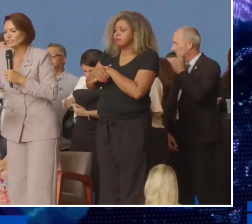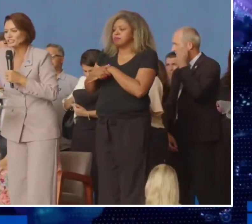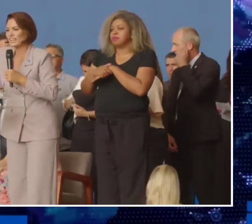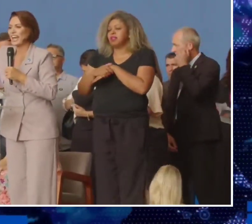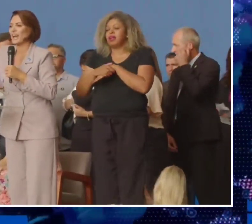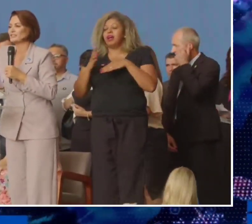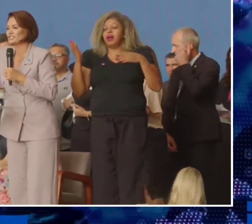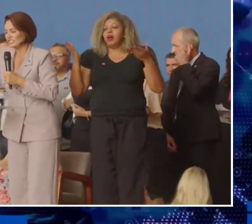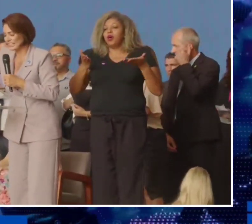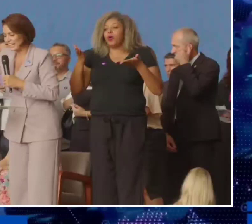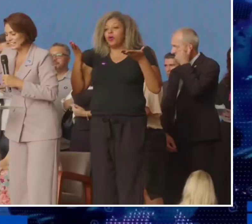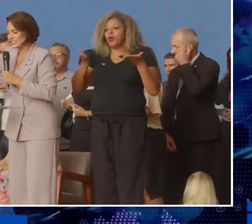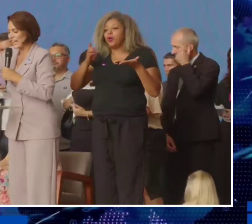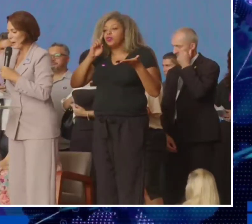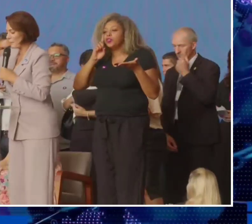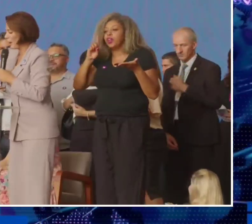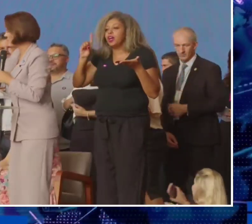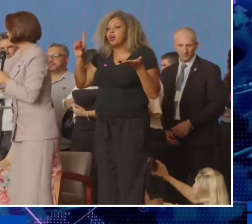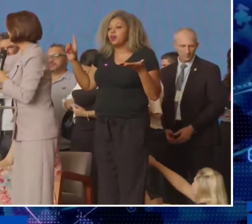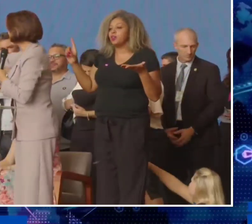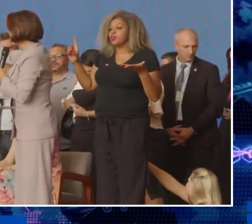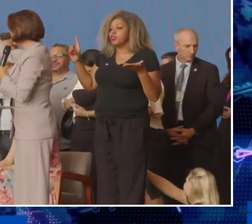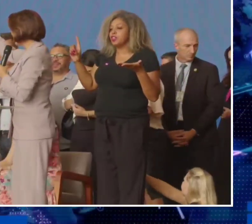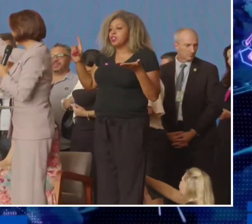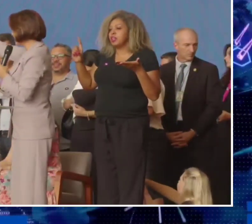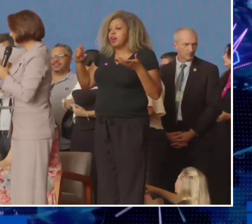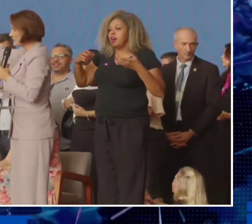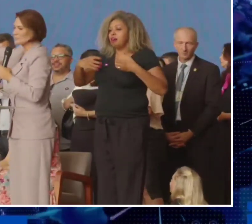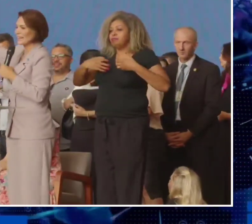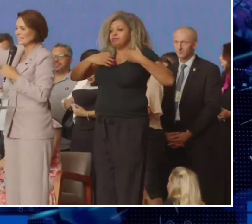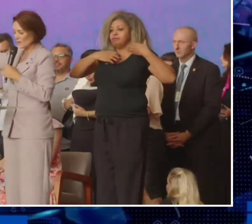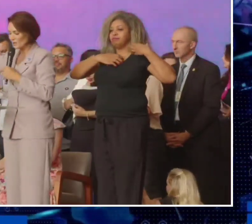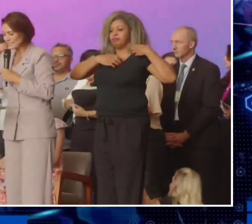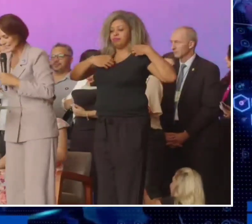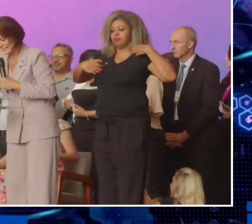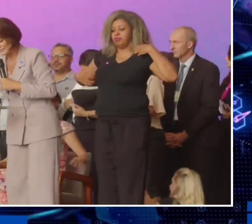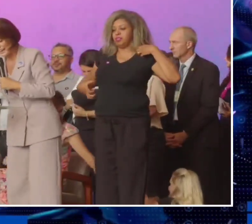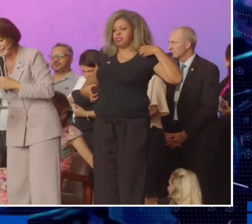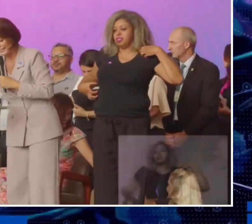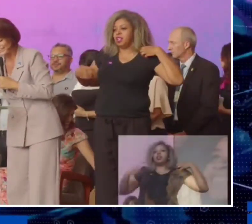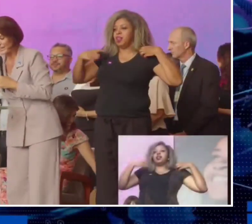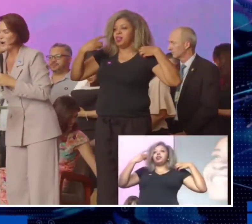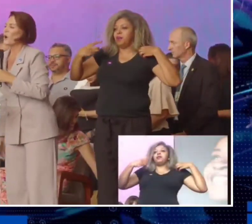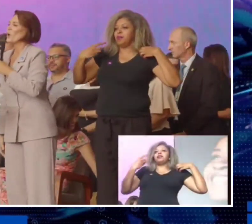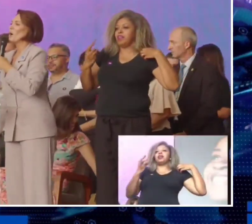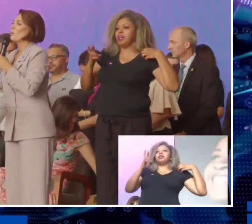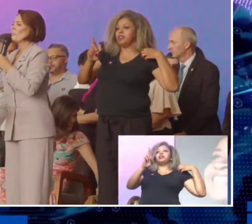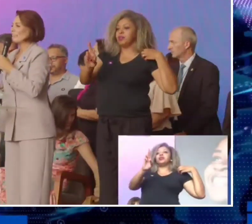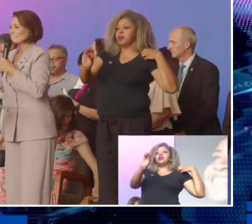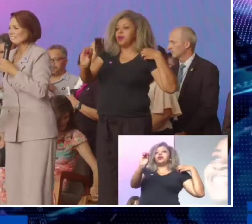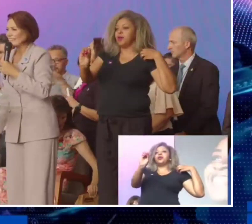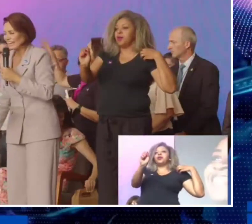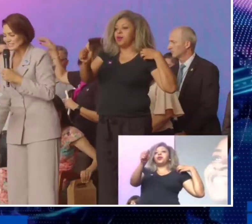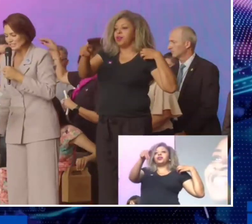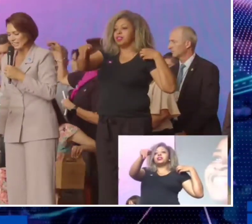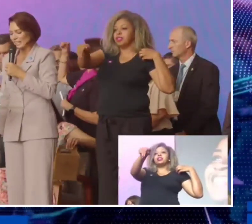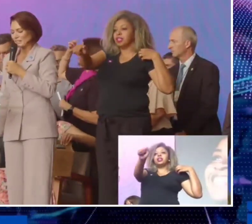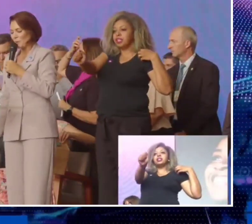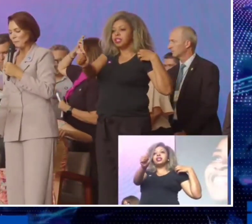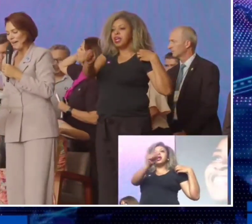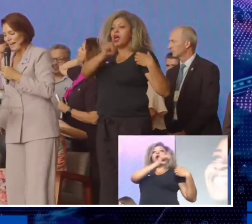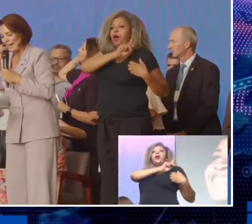Hoje é o dia de dar posse para a nossa querida deputada Rosana Valle, como presidente